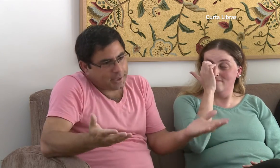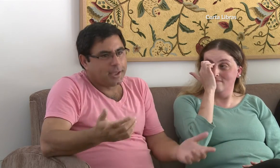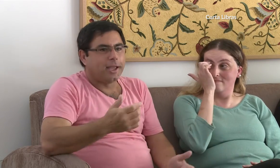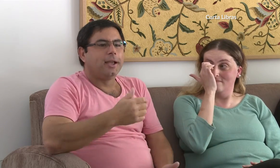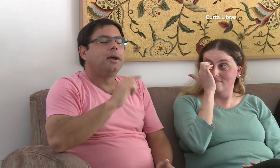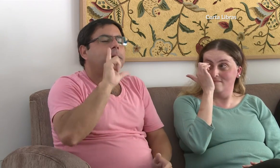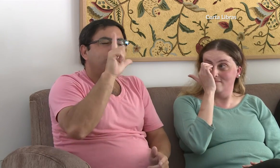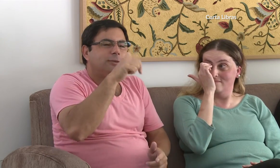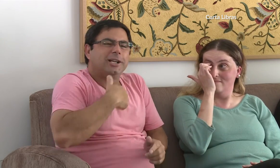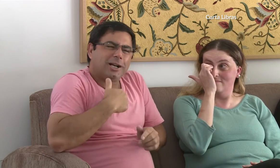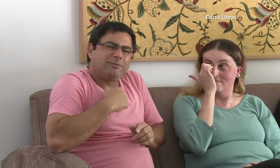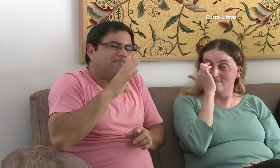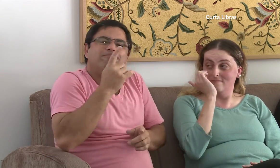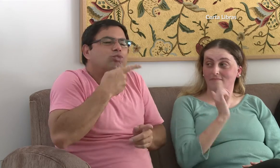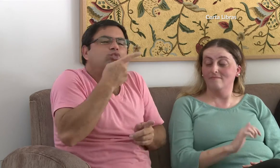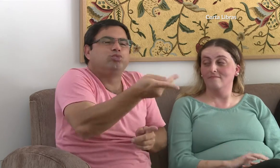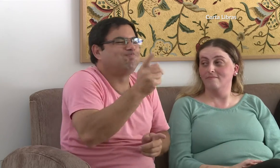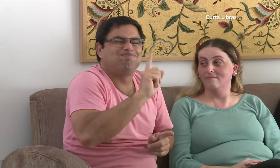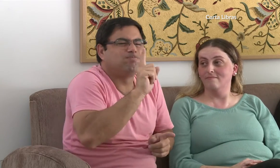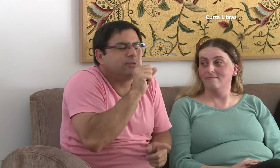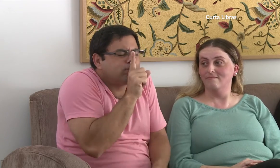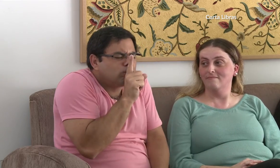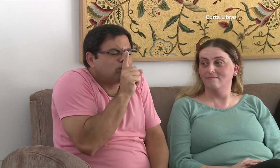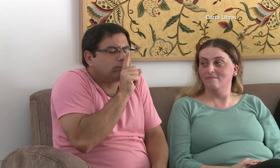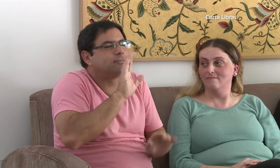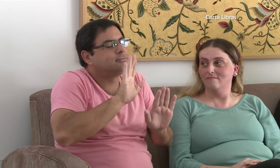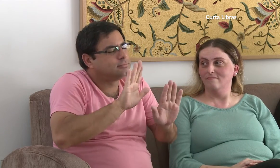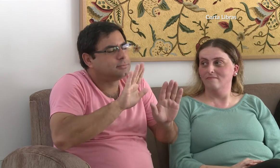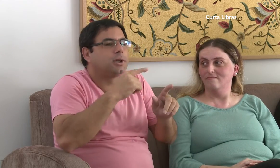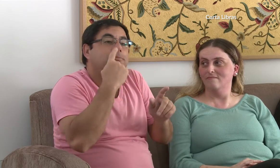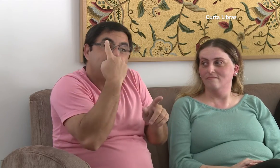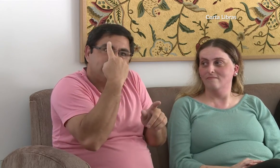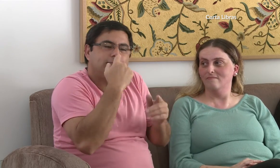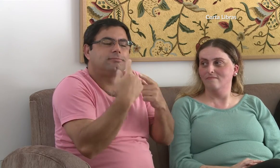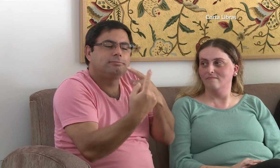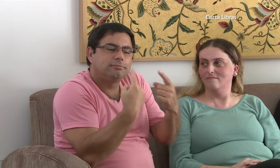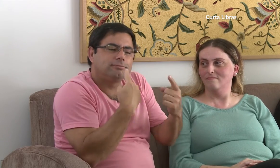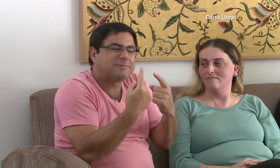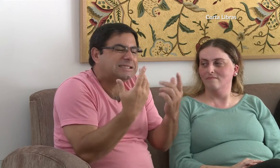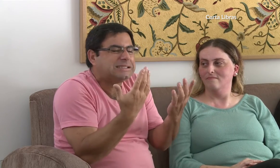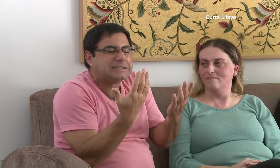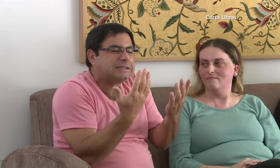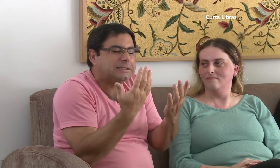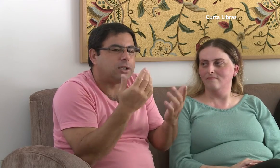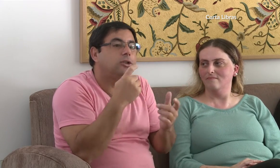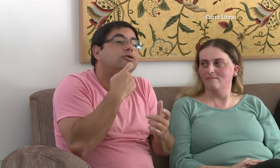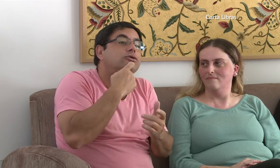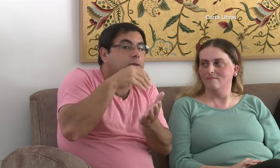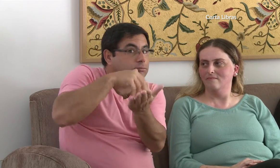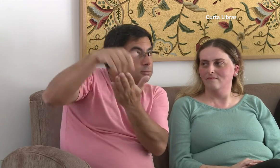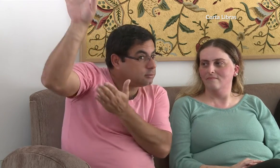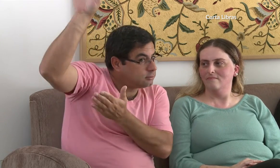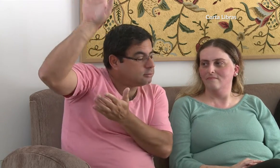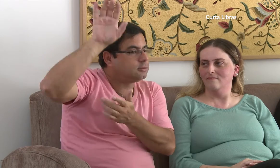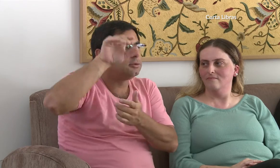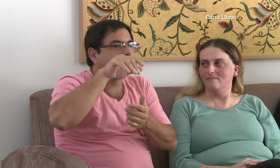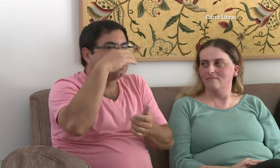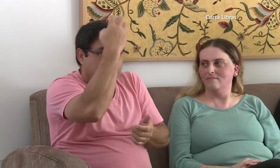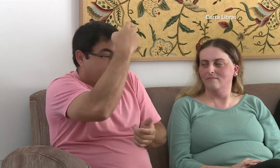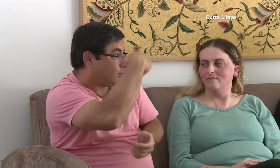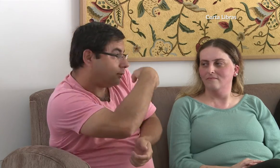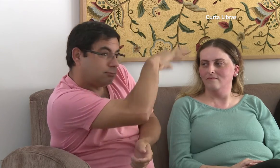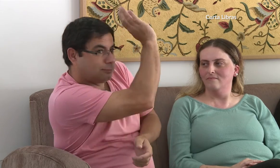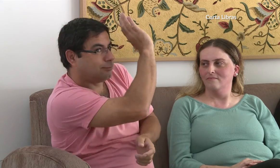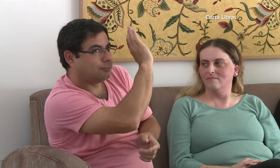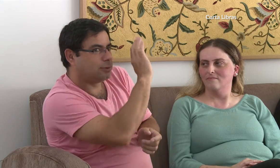O amor ia aumentando, eu estava muito apaixonado. Só que eu não falava pra ela, ficava quieto. Queria conversar sem o Jorge ou o Jefferson